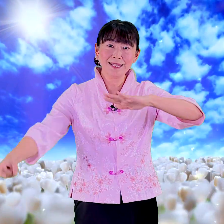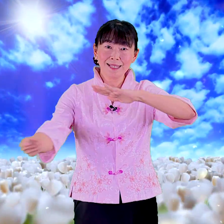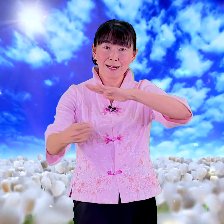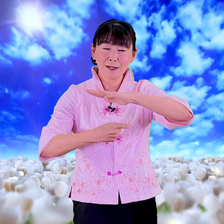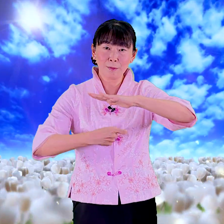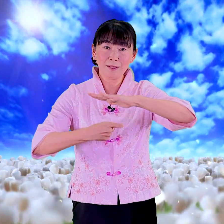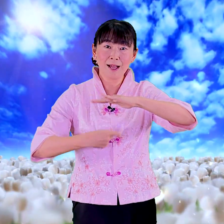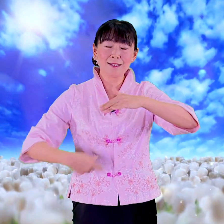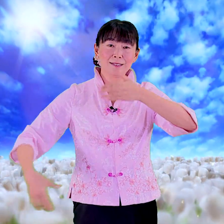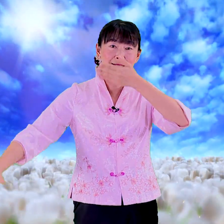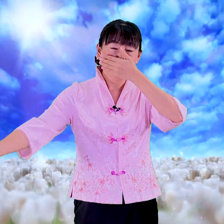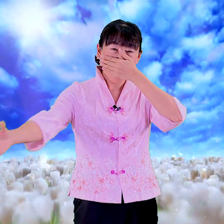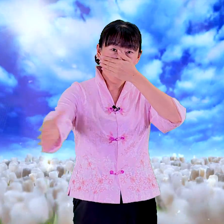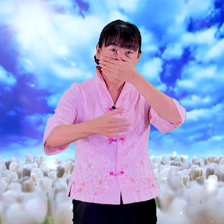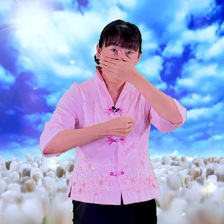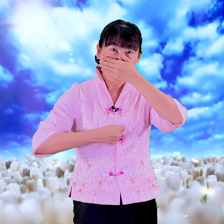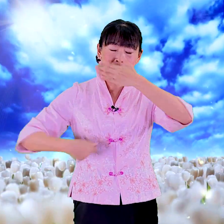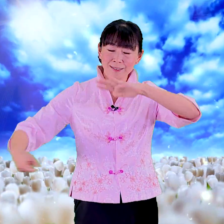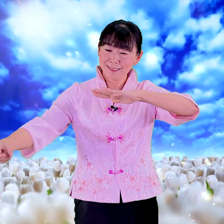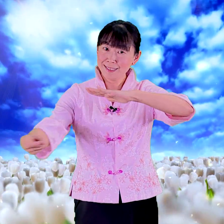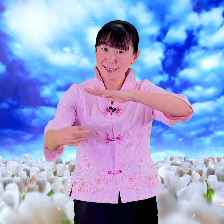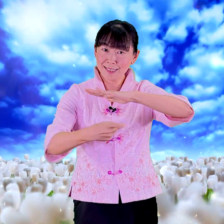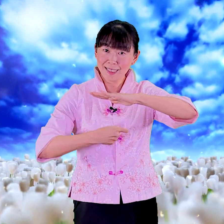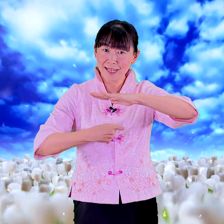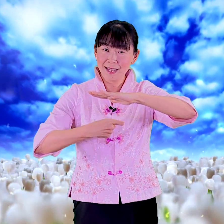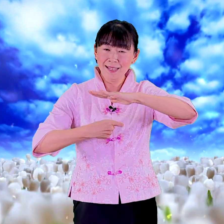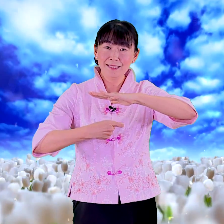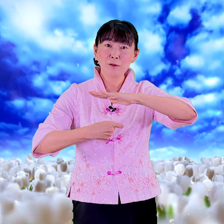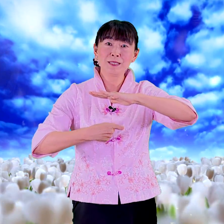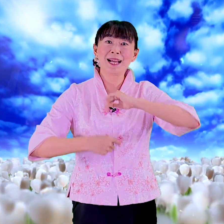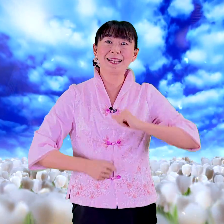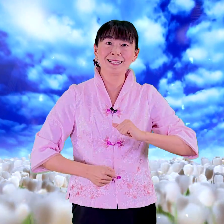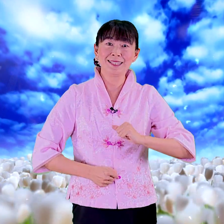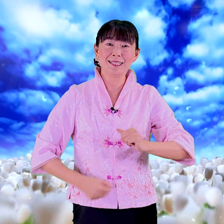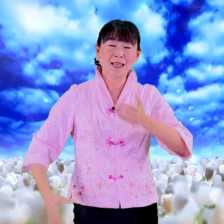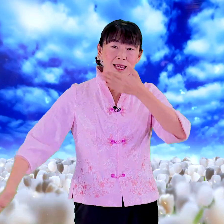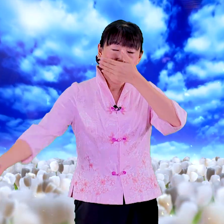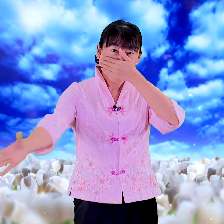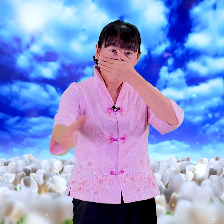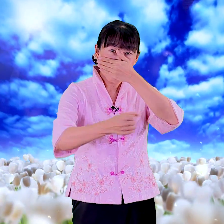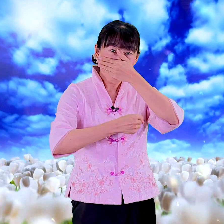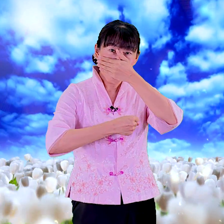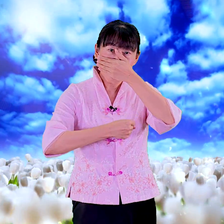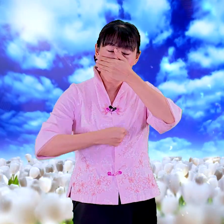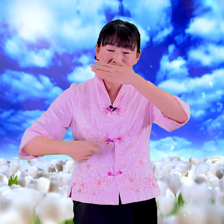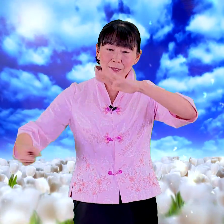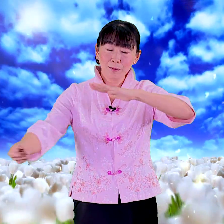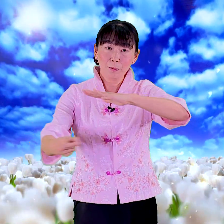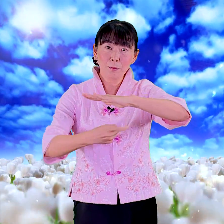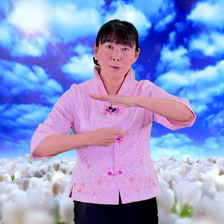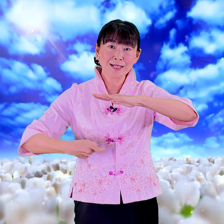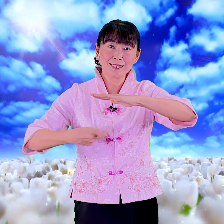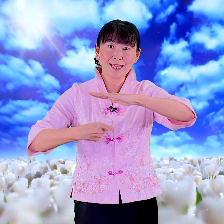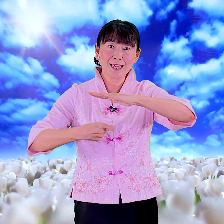而不 这是盗这是窃那我们只打两个字盗窃乱贼